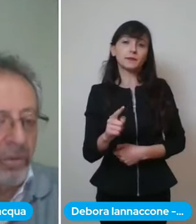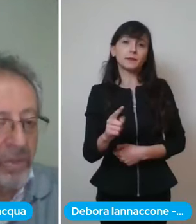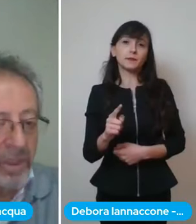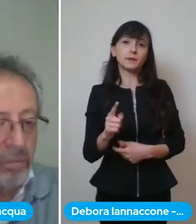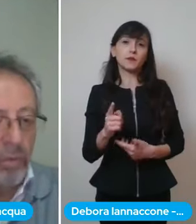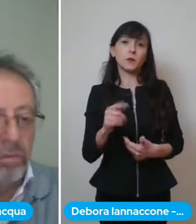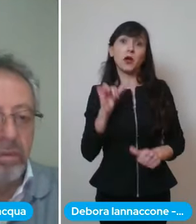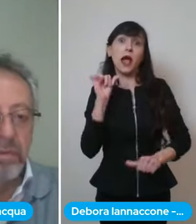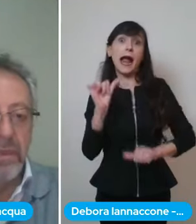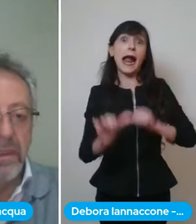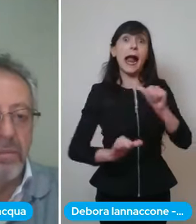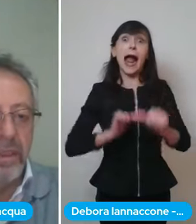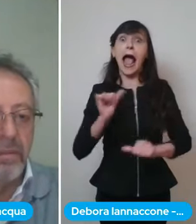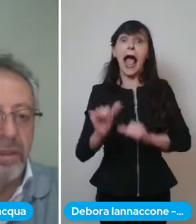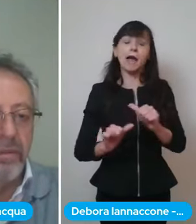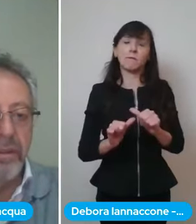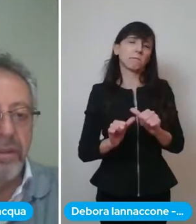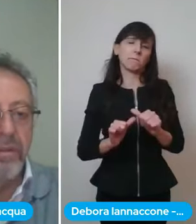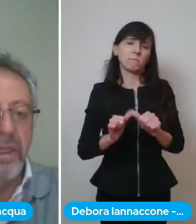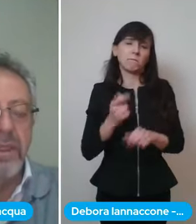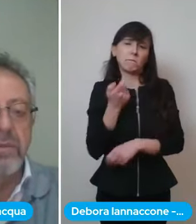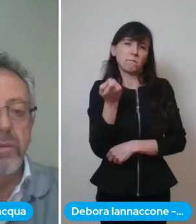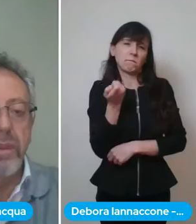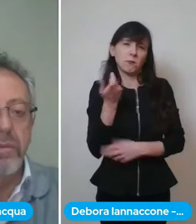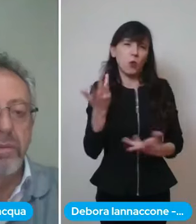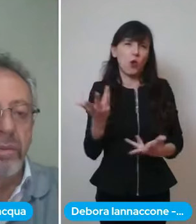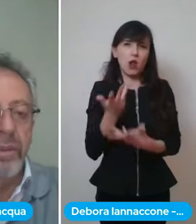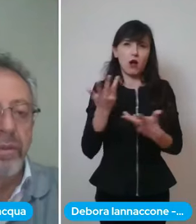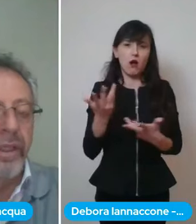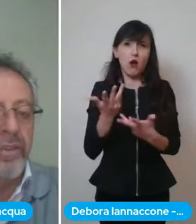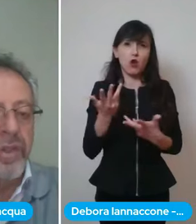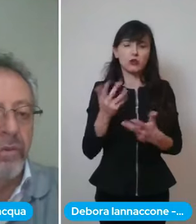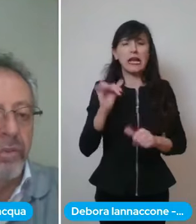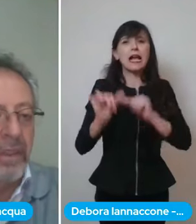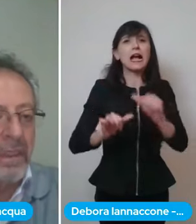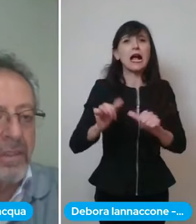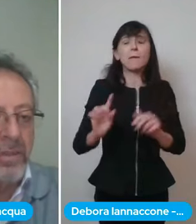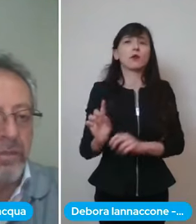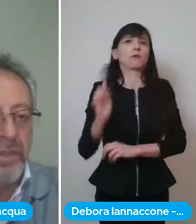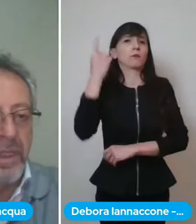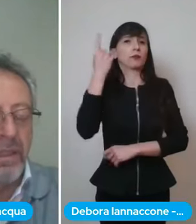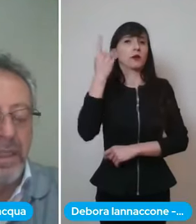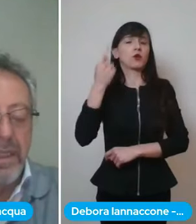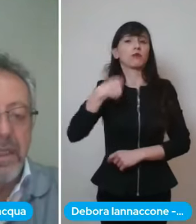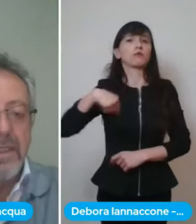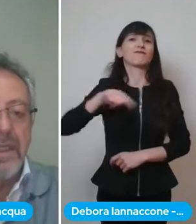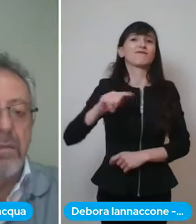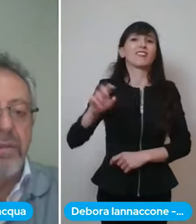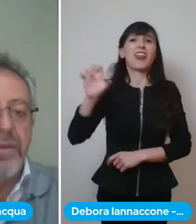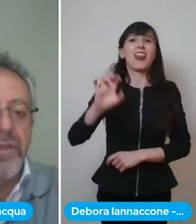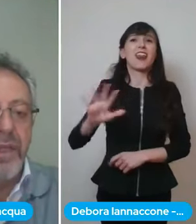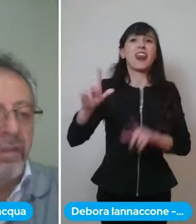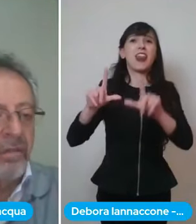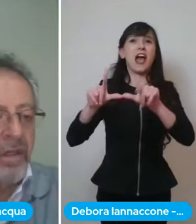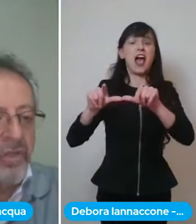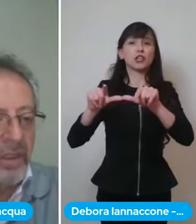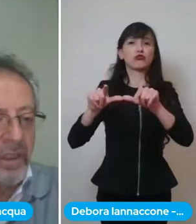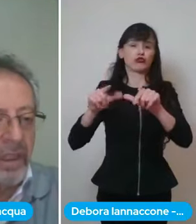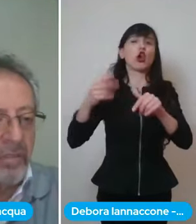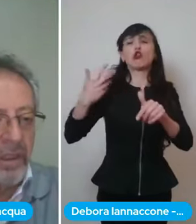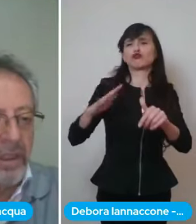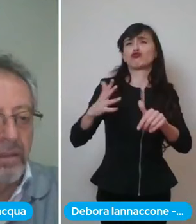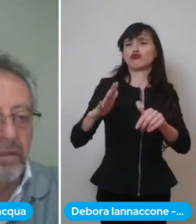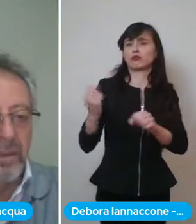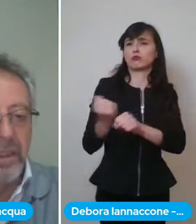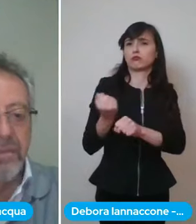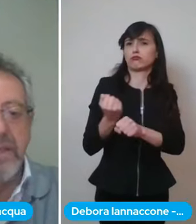cambiato così molto, ma è cambiato per quanto riguarda soprattutto quello che già noi nel Lazio stavamo facendo le fasce